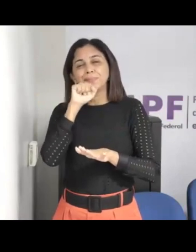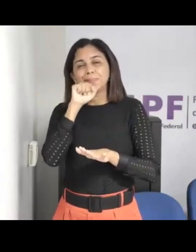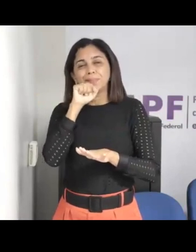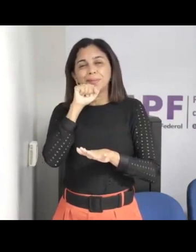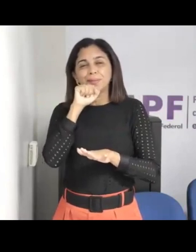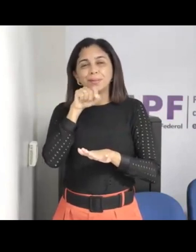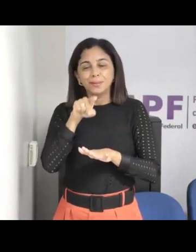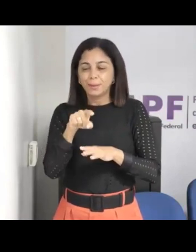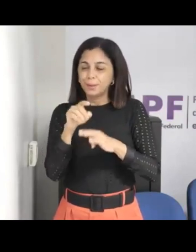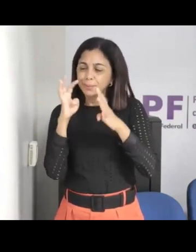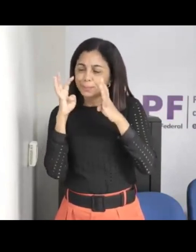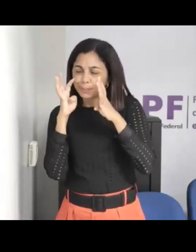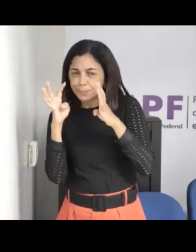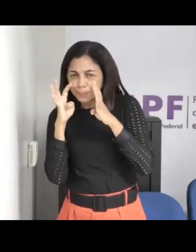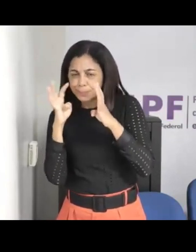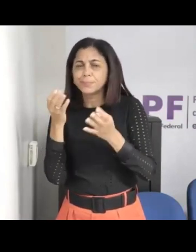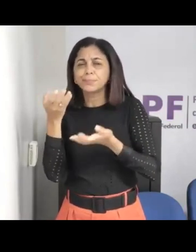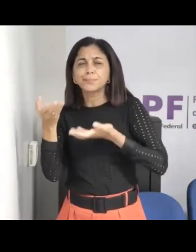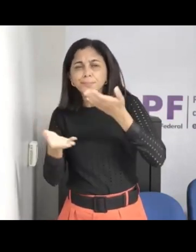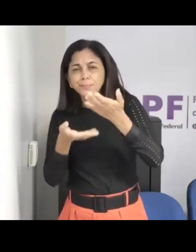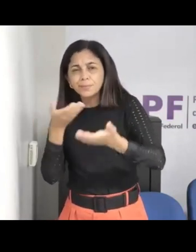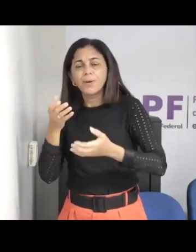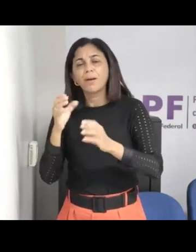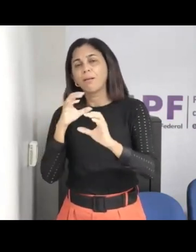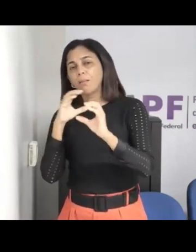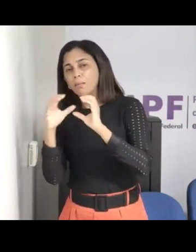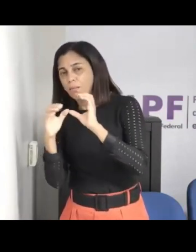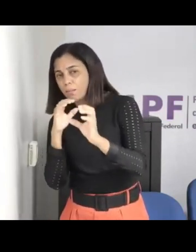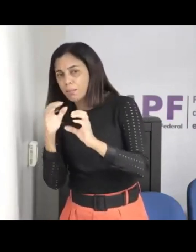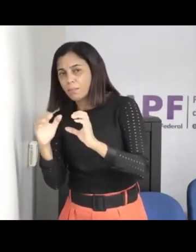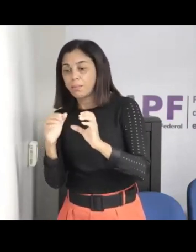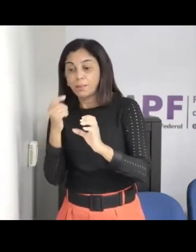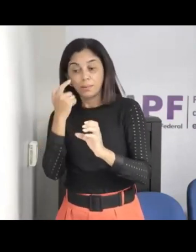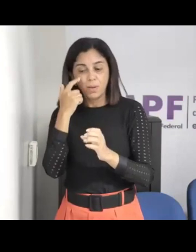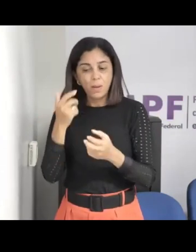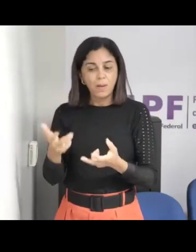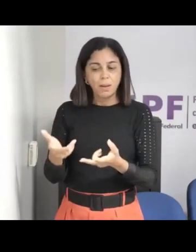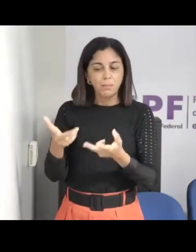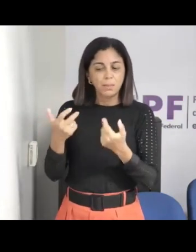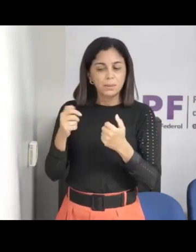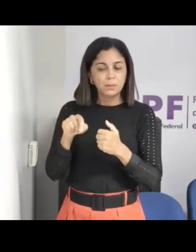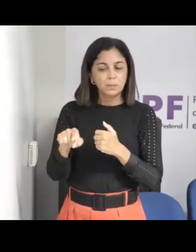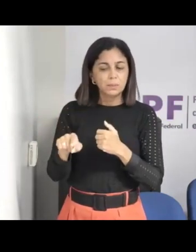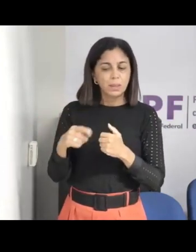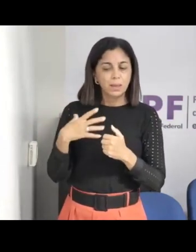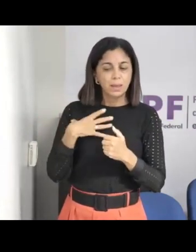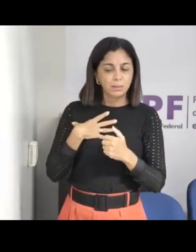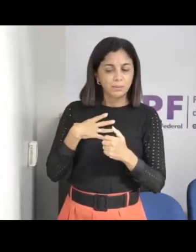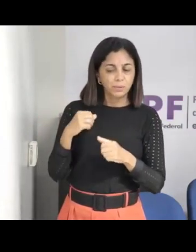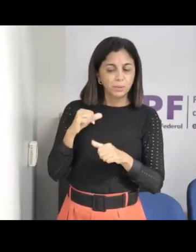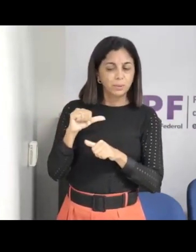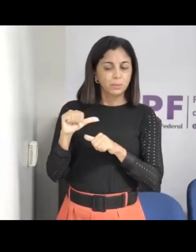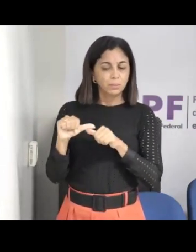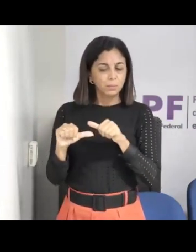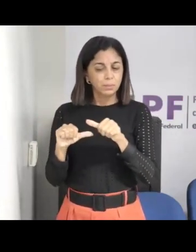criança já vai falar, né, e eles vão perceber, ela está ficando doente, ela está se afastando, ela está se isolando, né, tem os